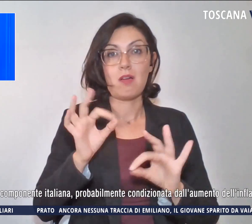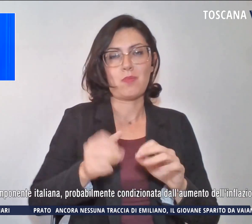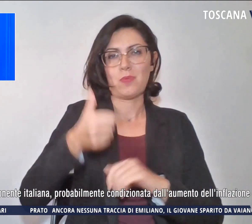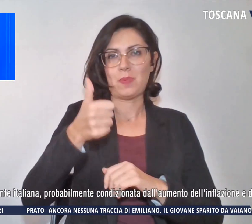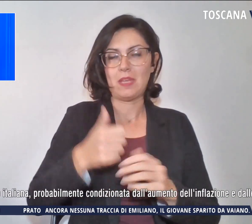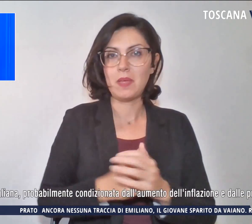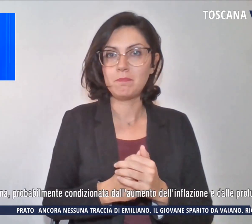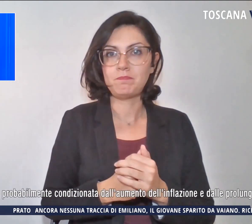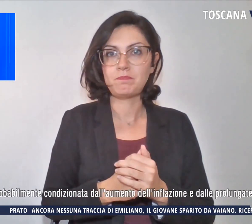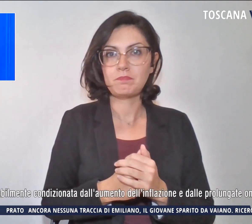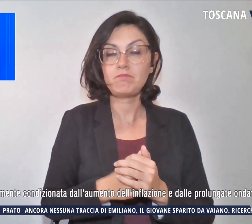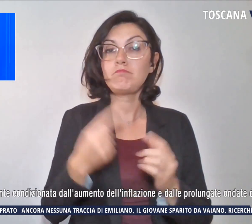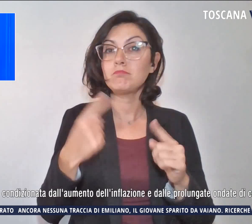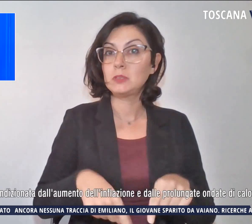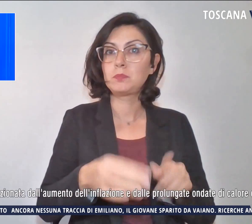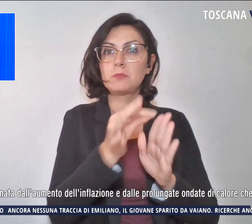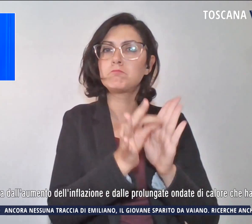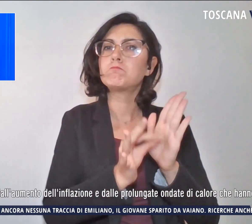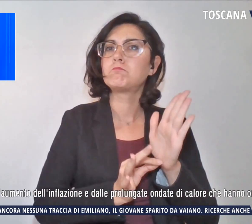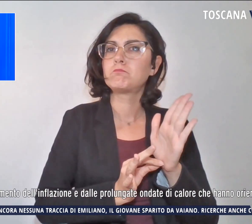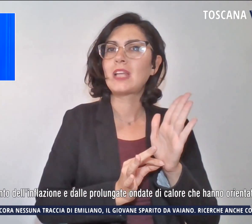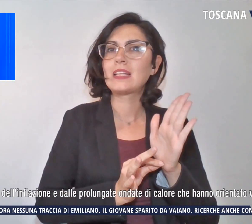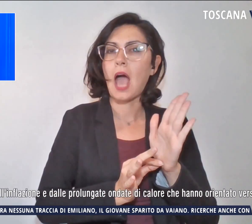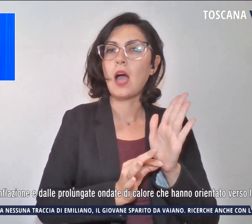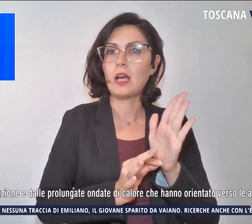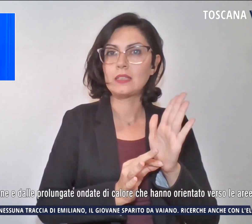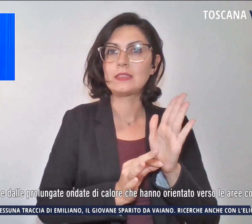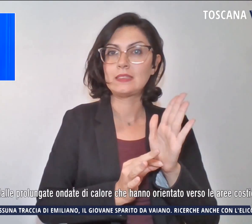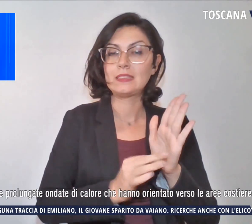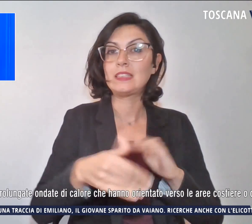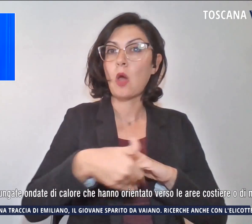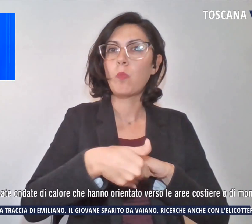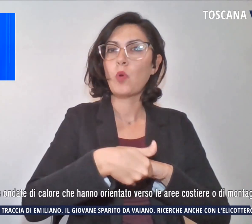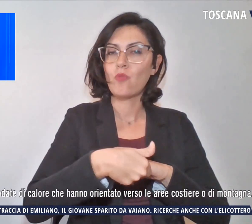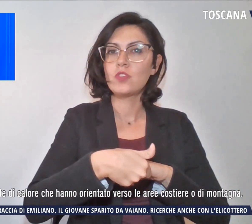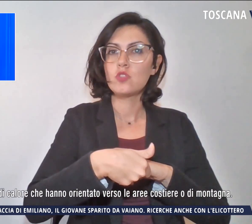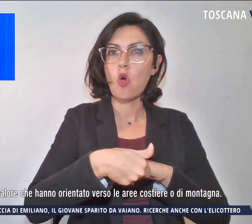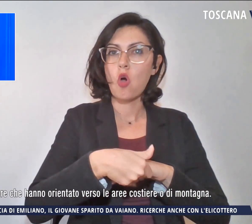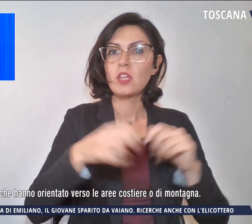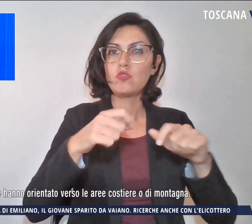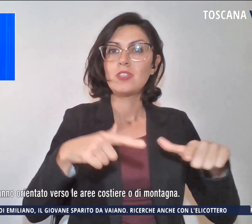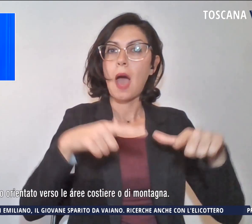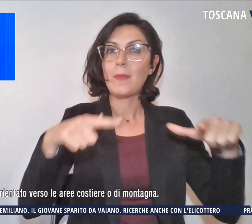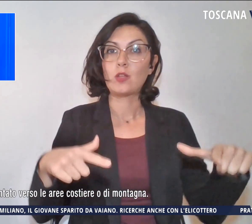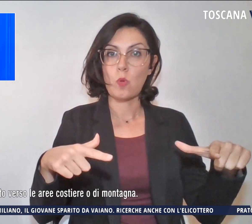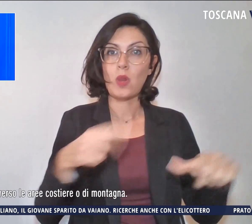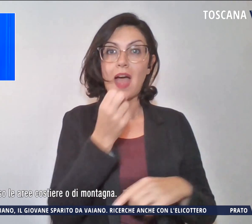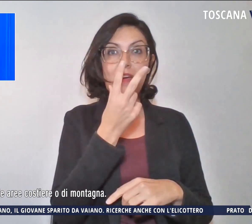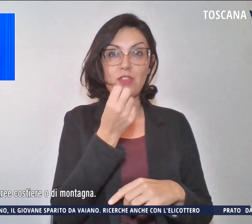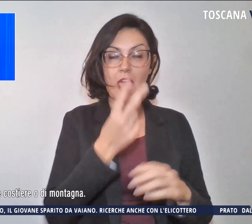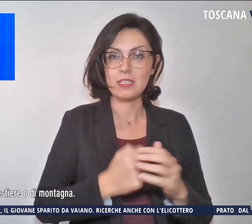quanto emerge dalla rielaborazione dei dati provvisori della città metropolitana di Firenze